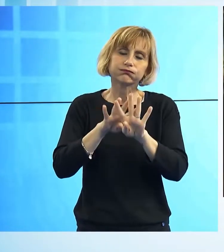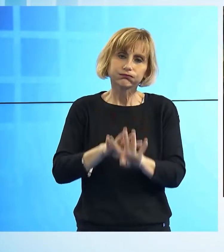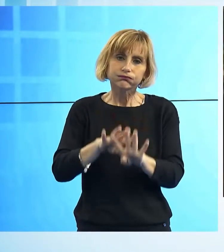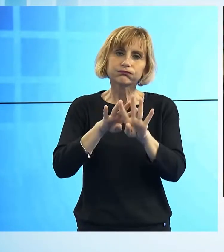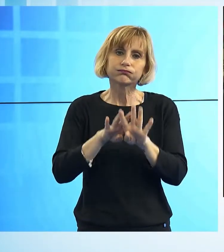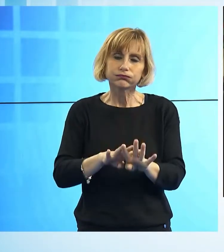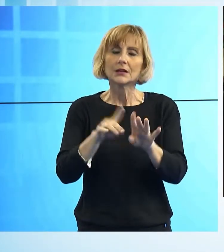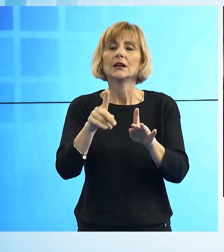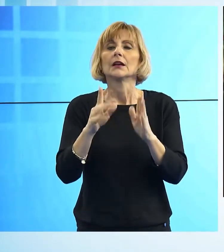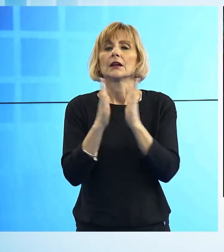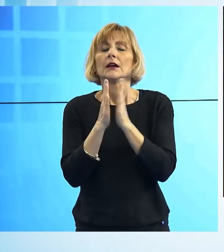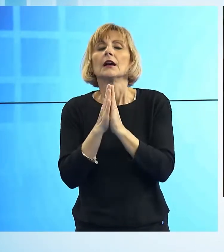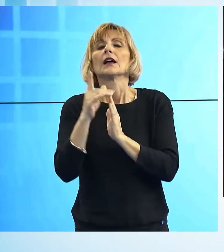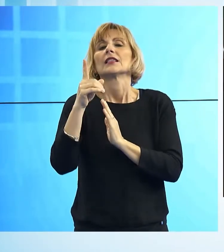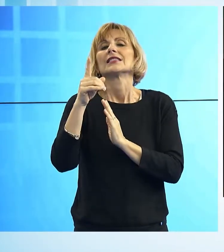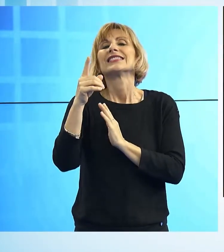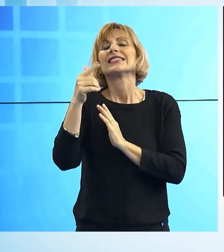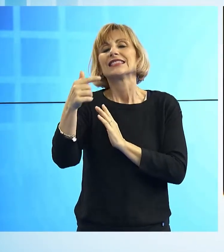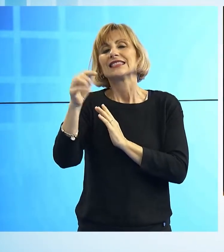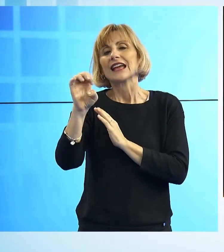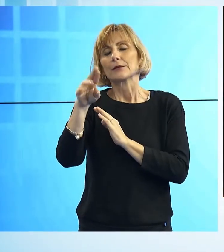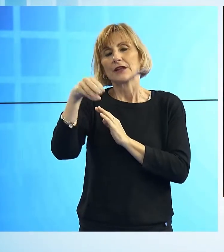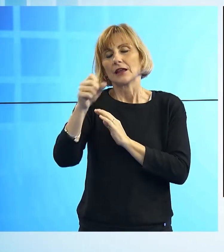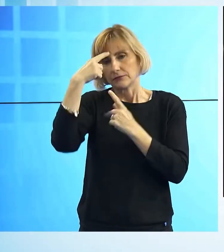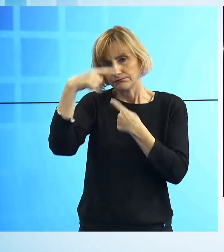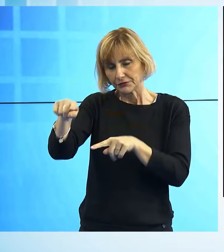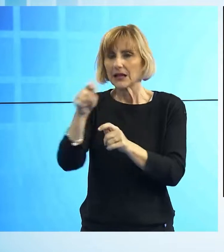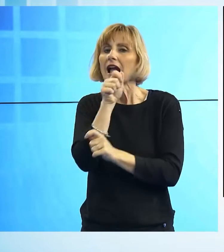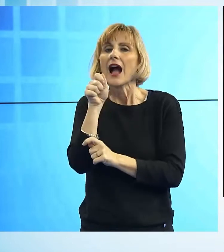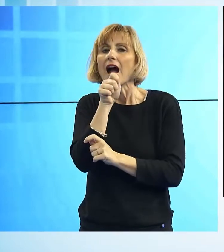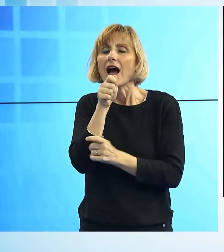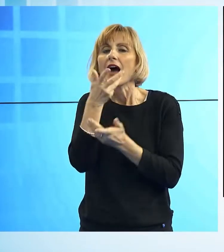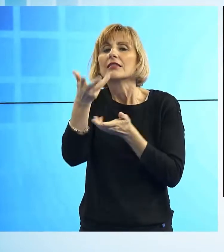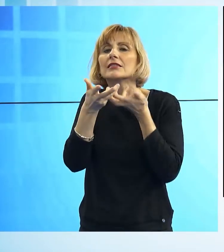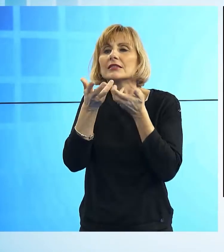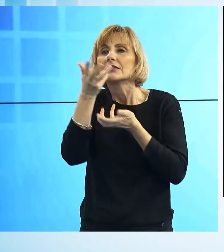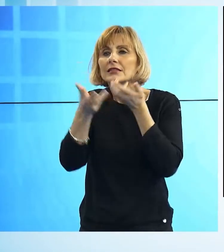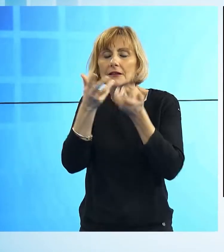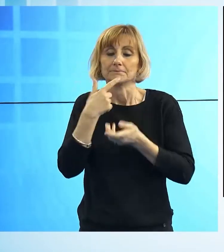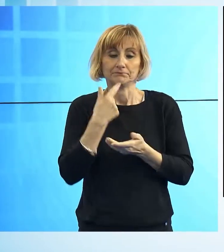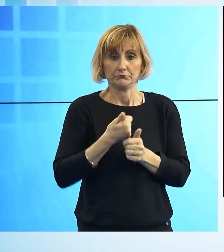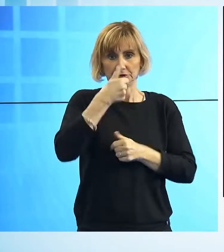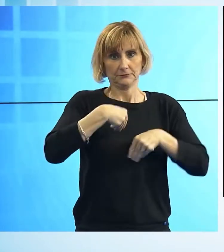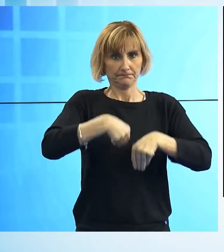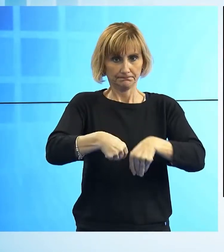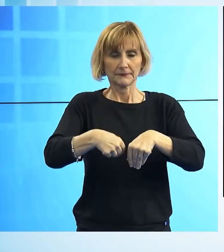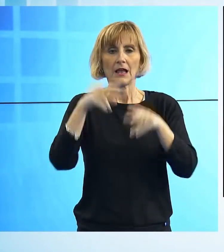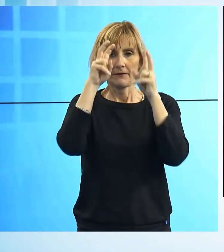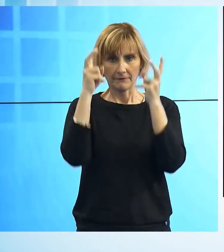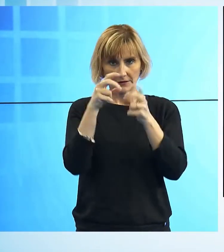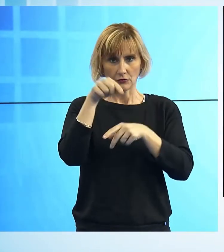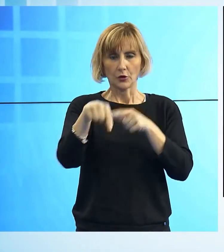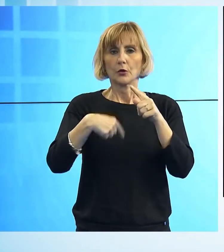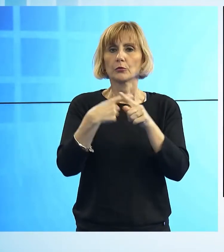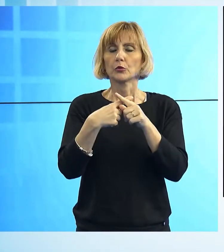sta occupando dei canti. Il cammino sarà presieduto dall'arcivescovo Paolo Giglietti e a commentare le stazioni ci sarà il